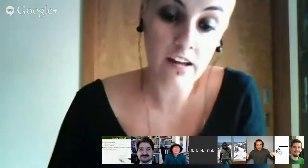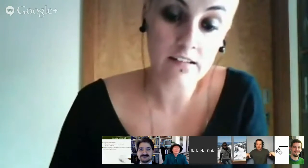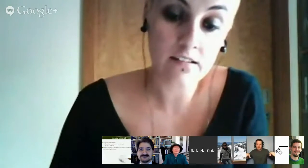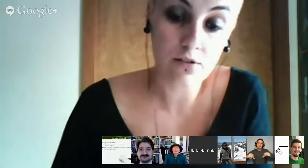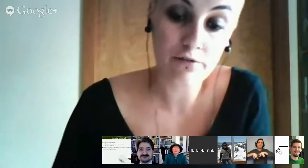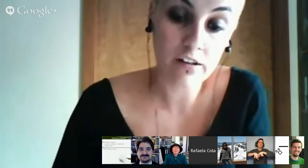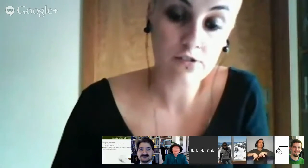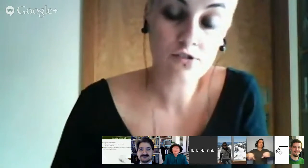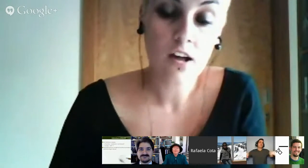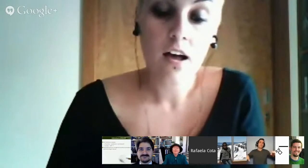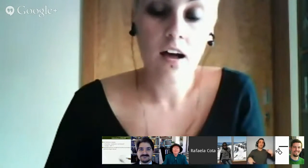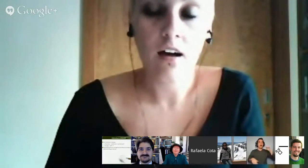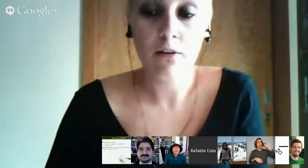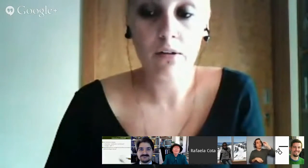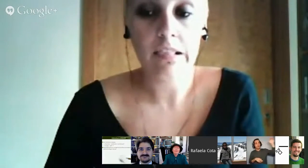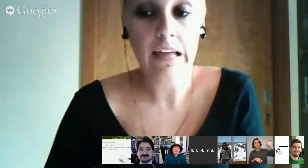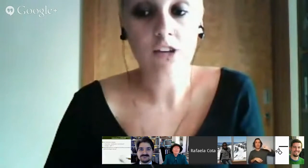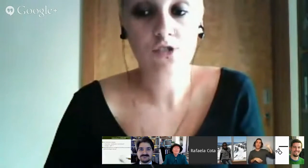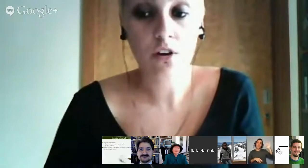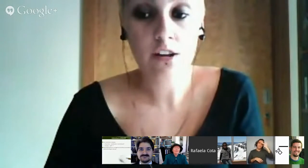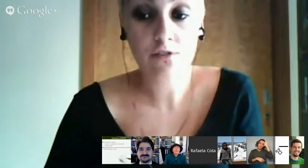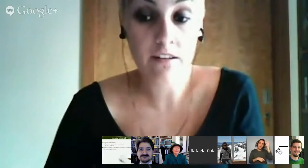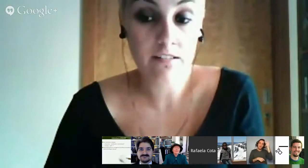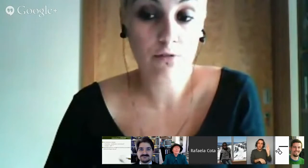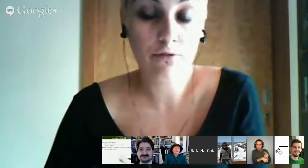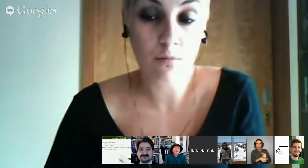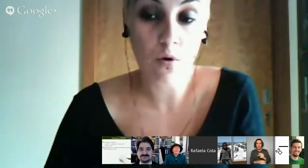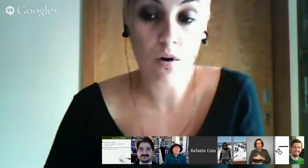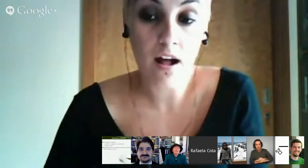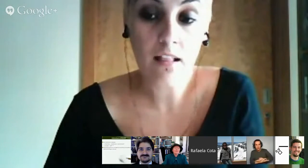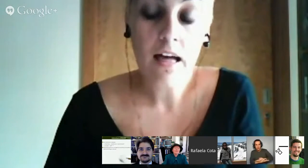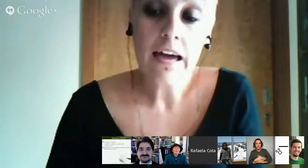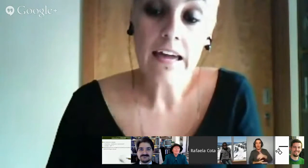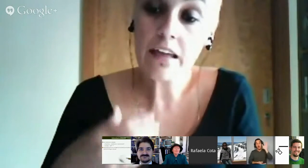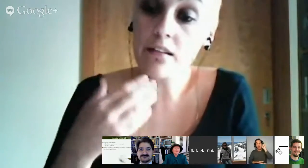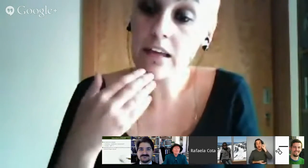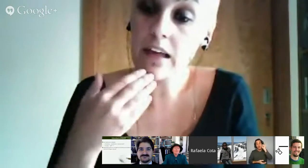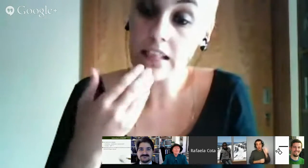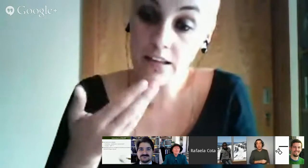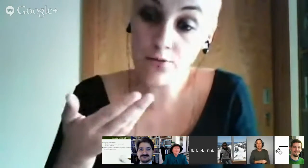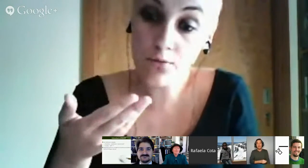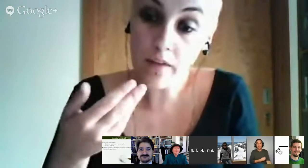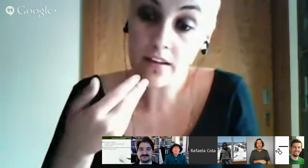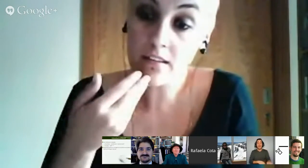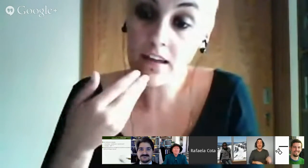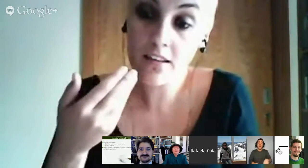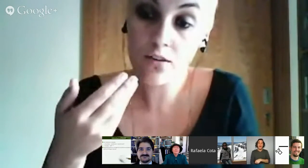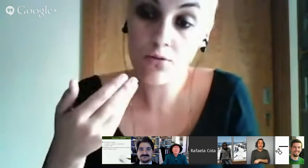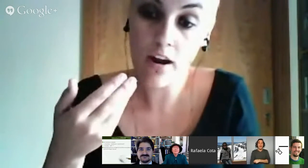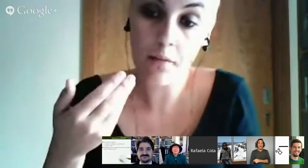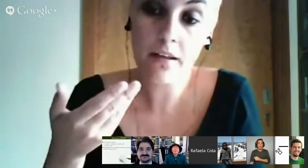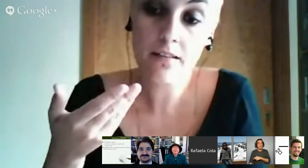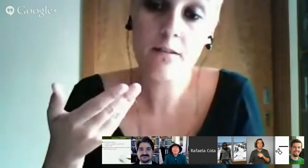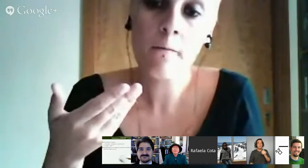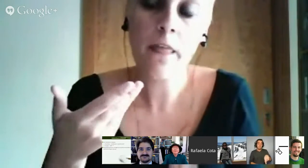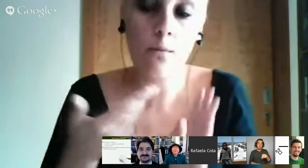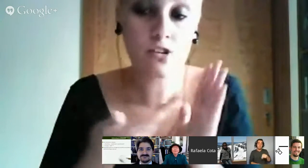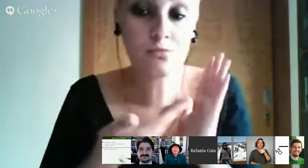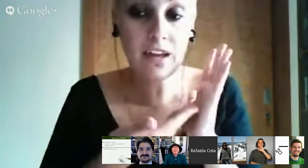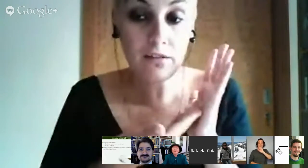crianças ouvintes leem histórias, fazem-no de forma oral, e aquilo que é lido, aquilo que é dito oralmente, é o mesmo que